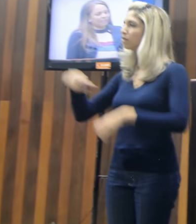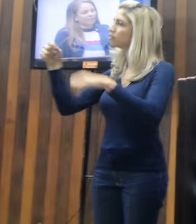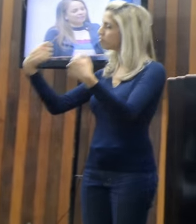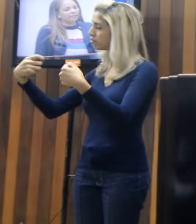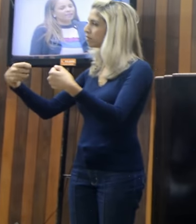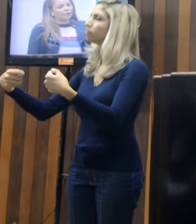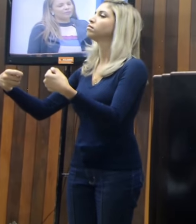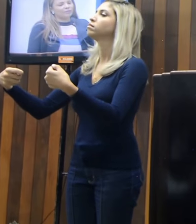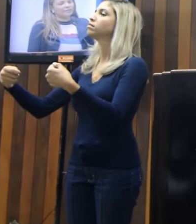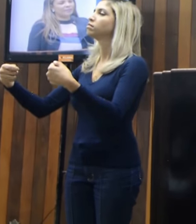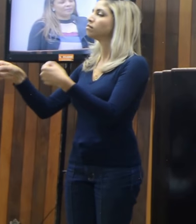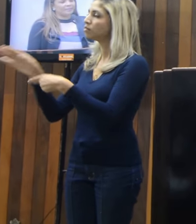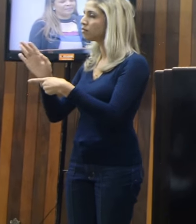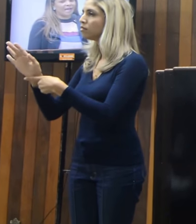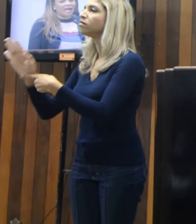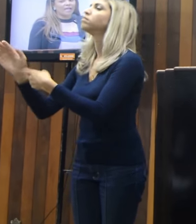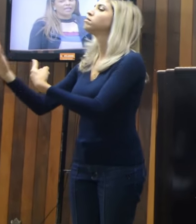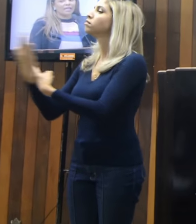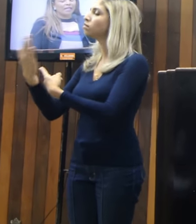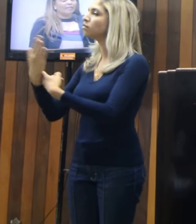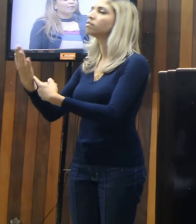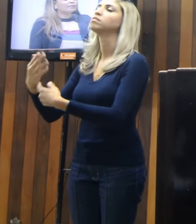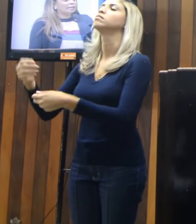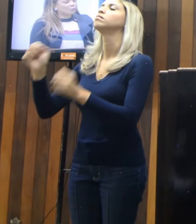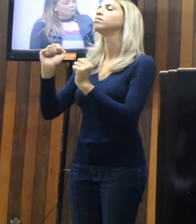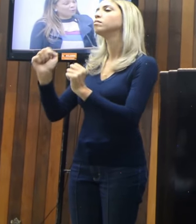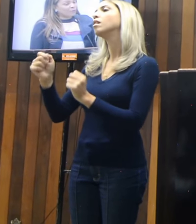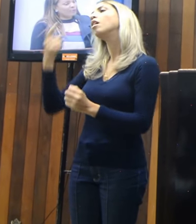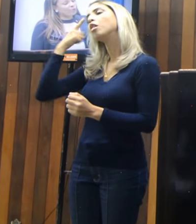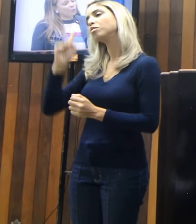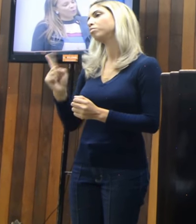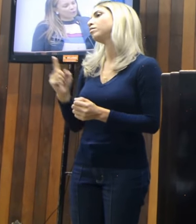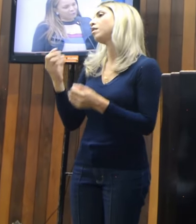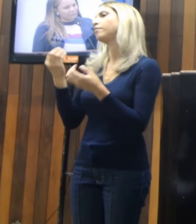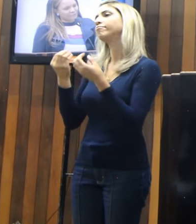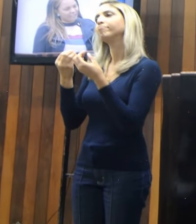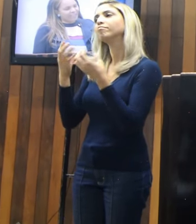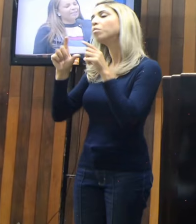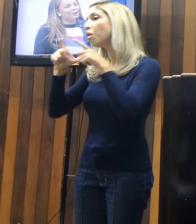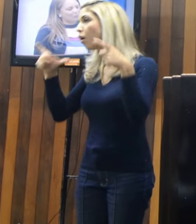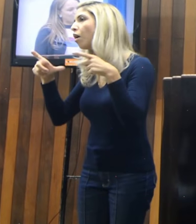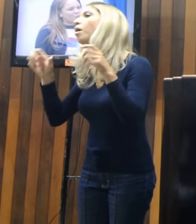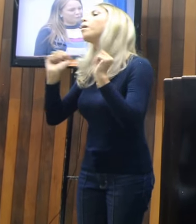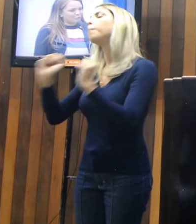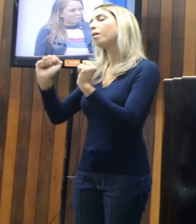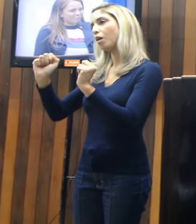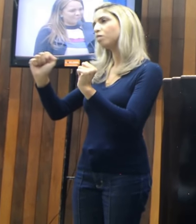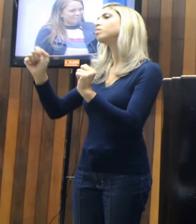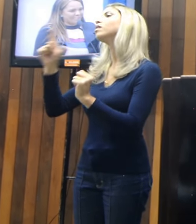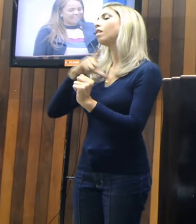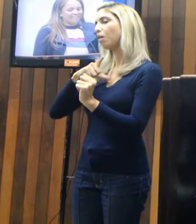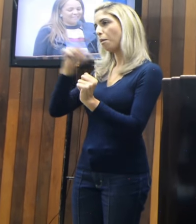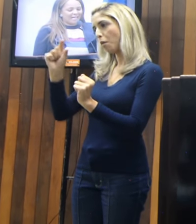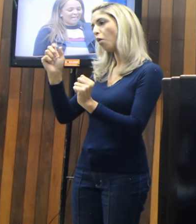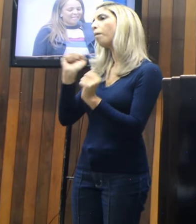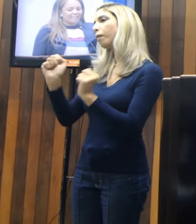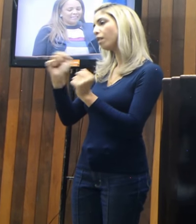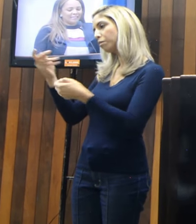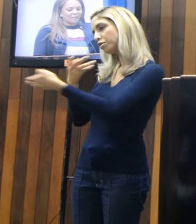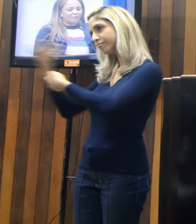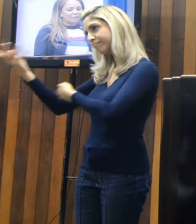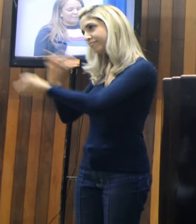ajota, o que você precisar, não sei muito, mas o pouco que eu sei, eu posso dividir com você, tá?